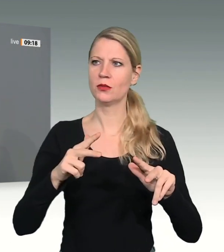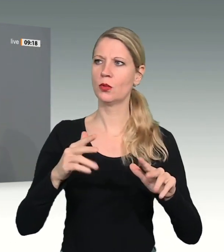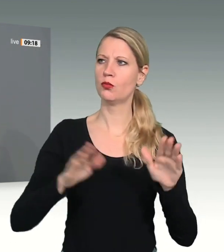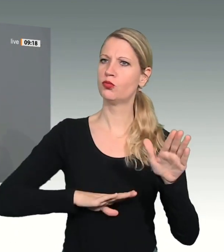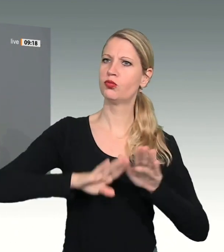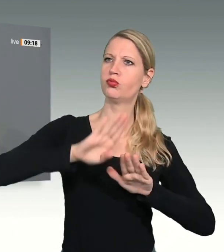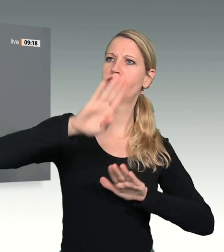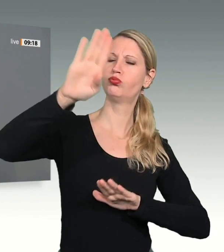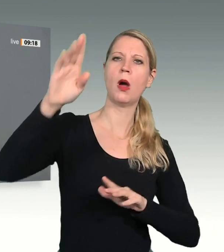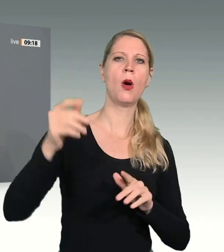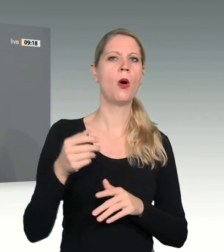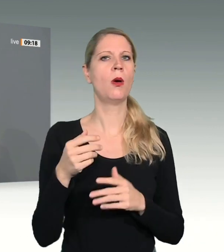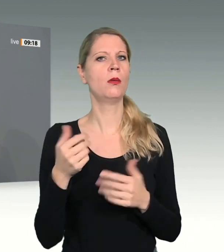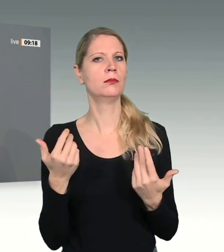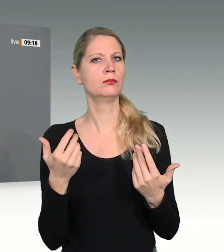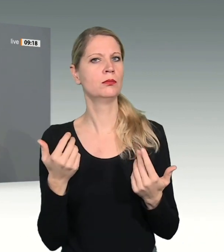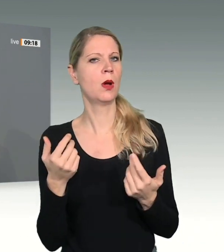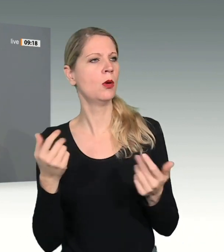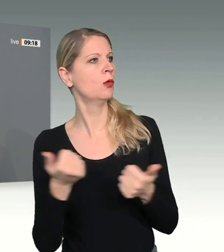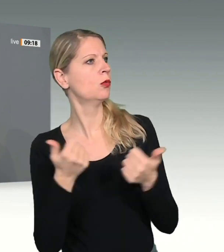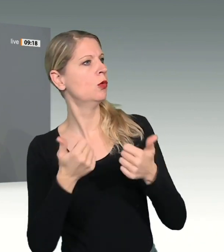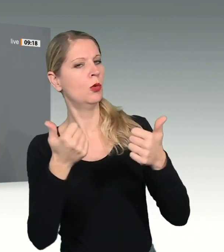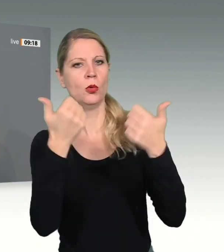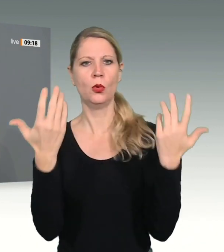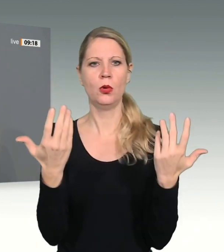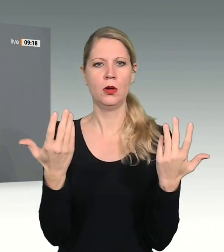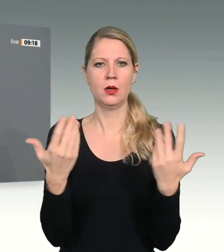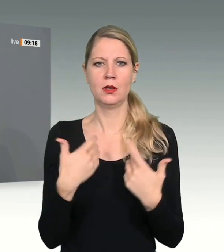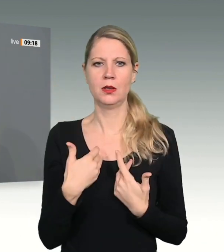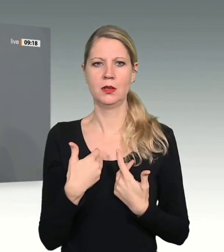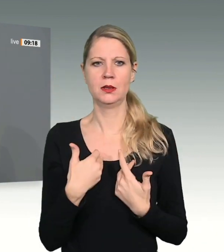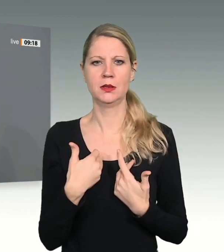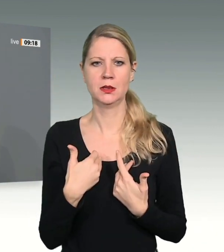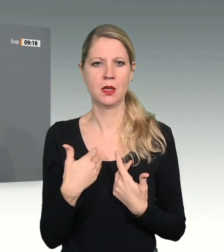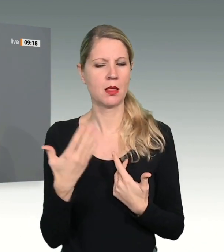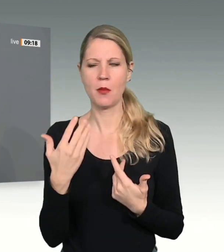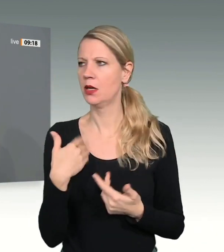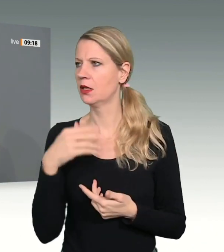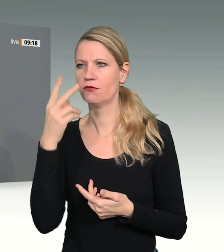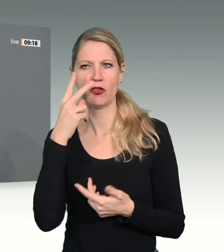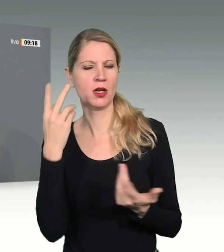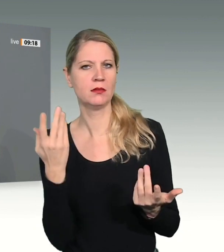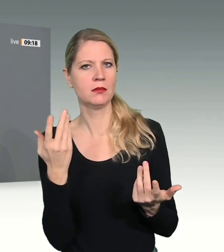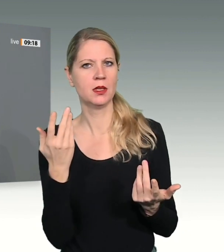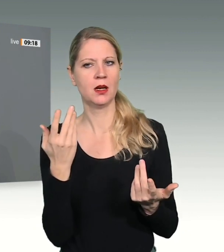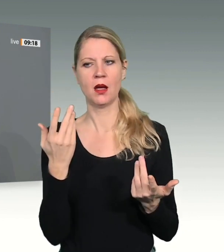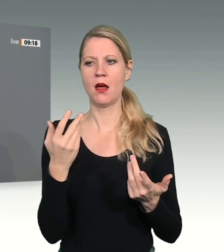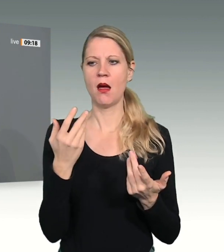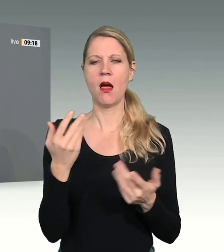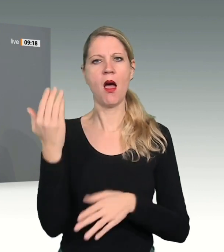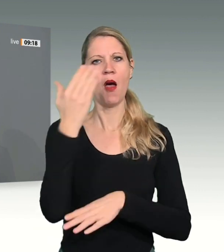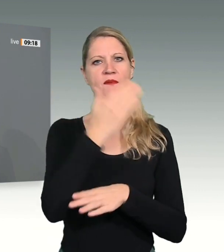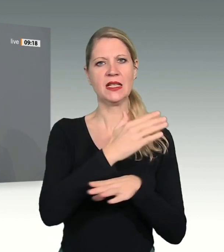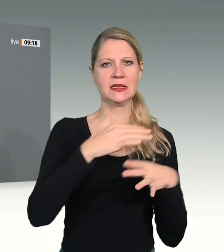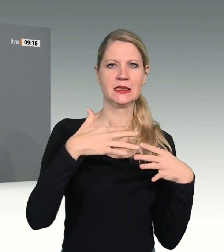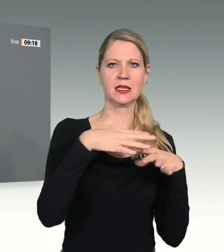Vor allem hatten wir nicht verstanden, dass die Fortschreibung der Westintegration mit der neuen Ost